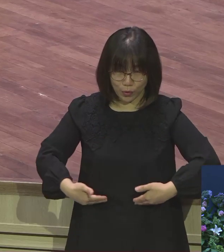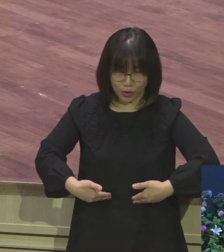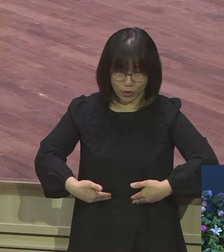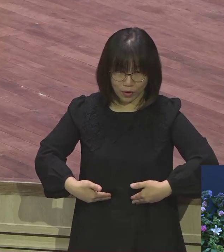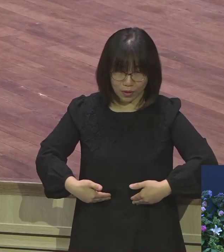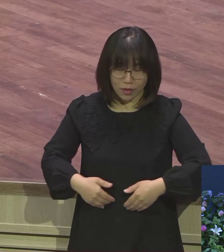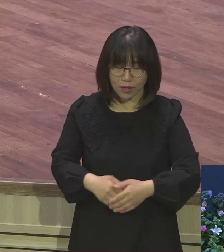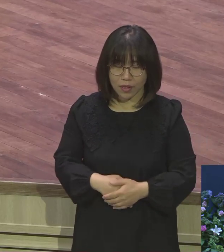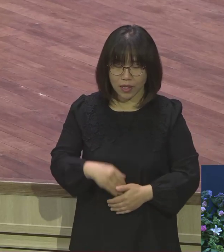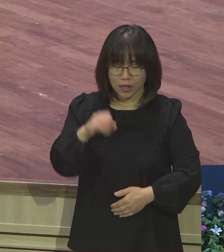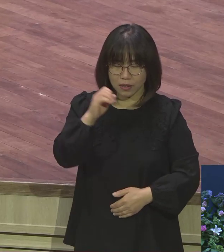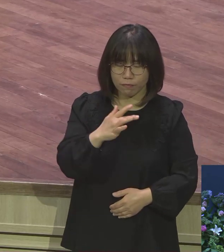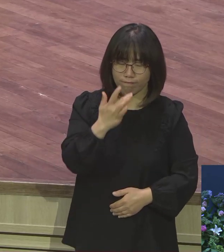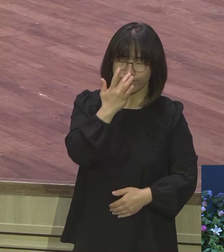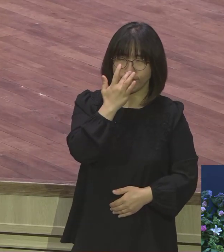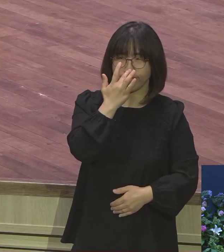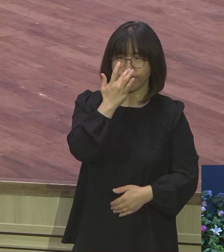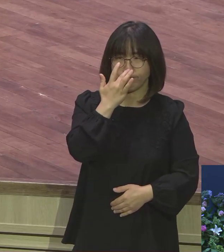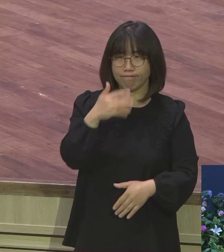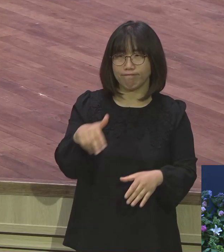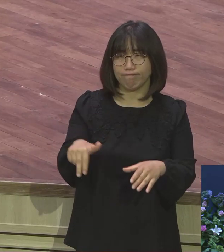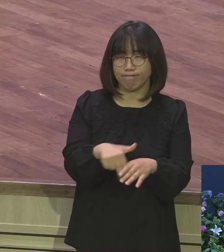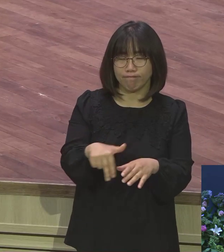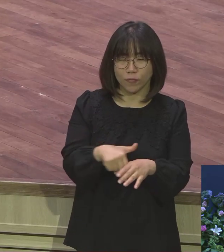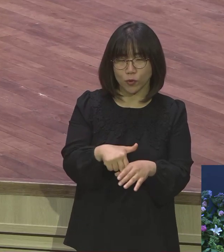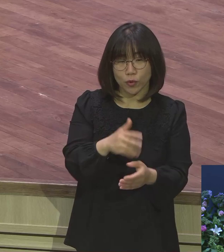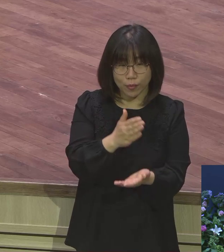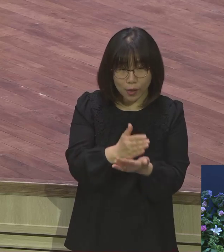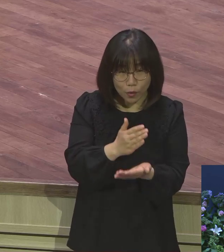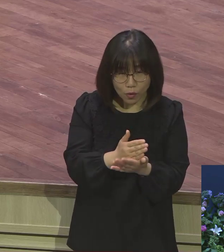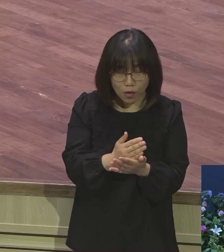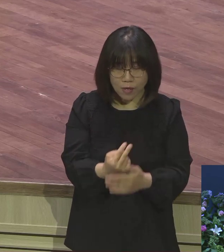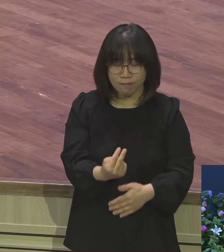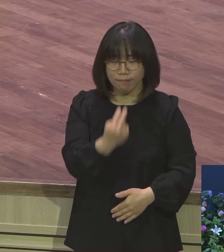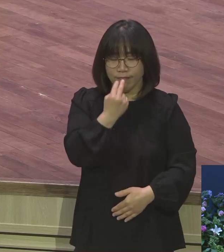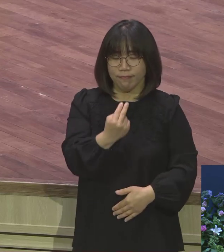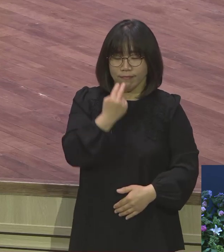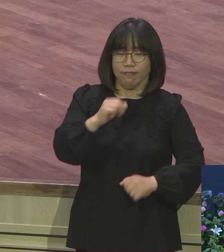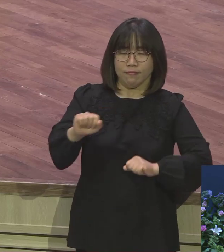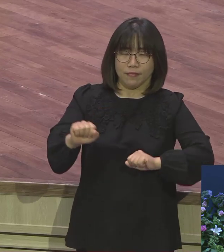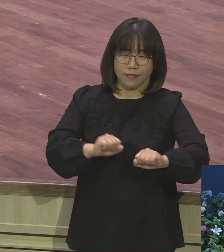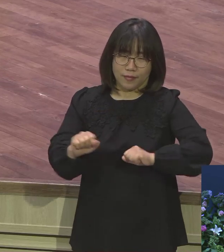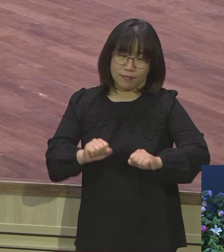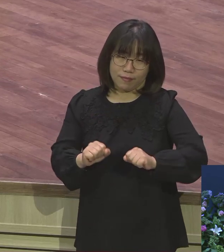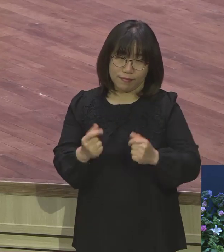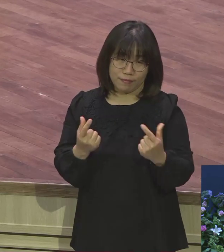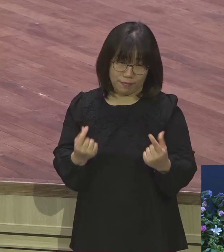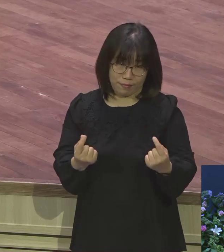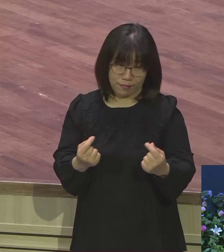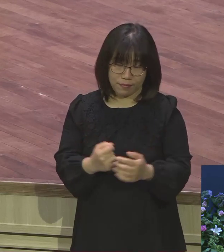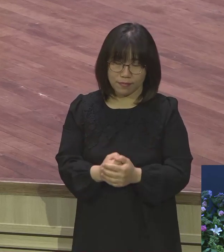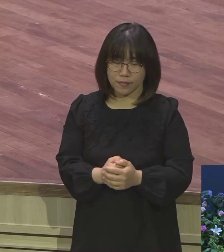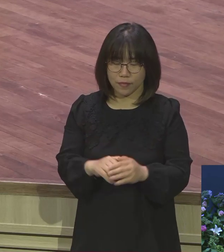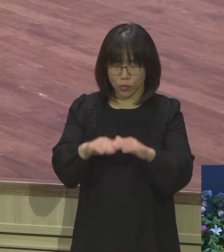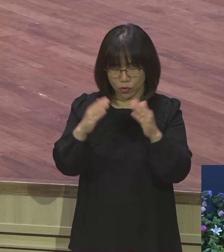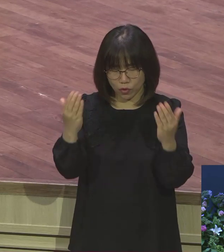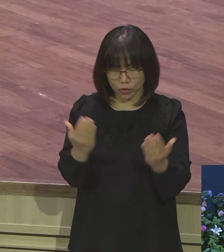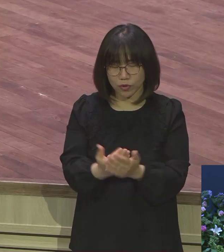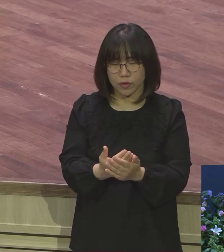종교가 아니에요. 생명이에요. 생명. 그래서 전 성도는 이걸 붙잡고 늘 믿음의